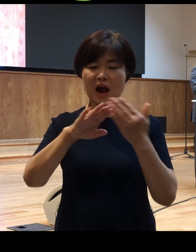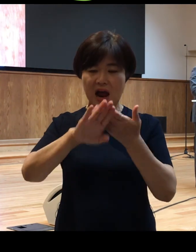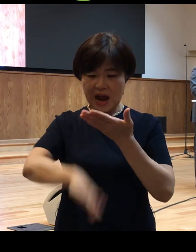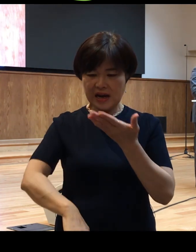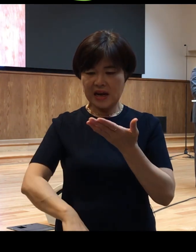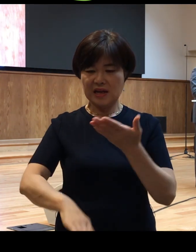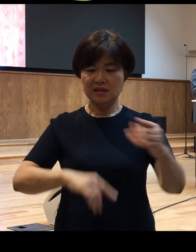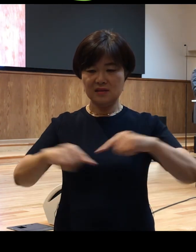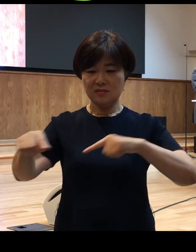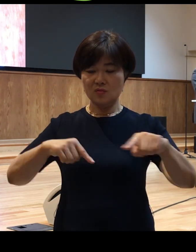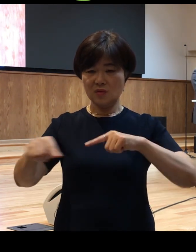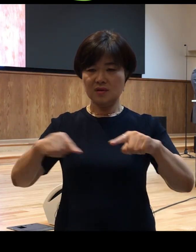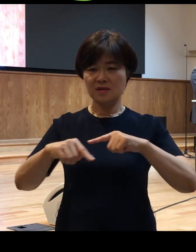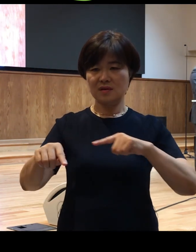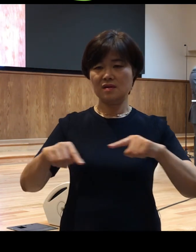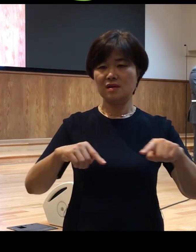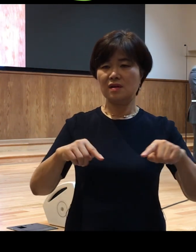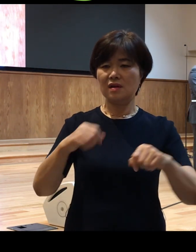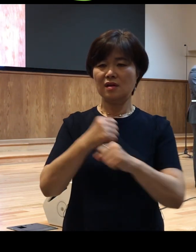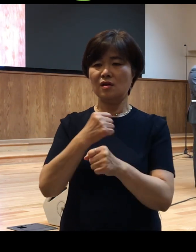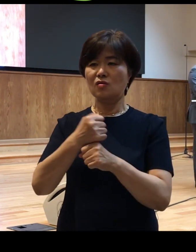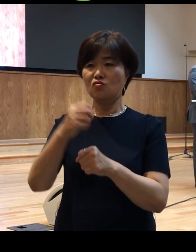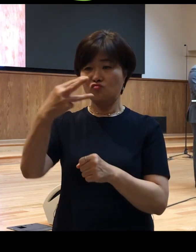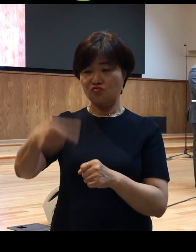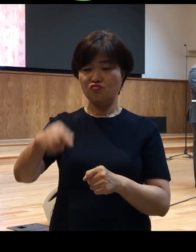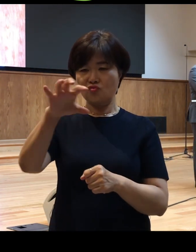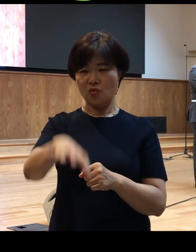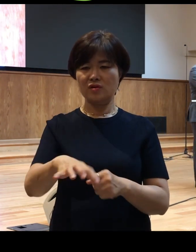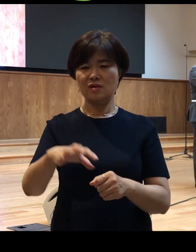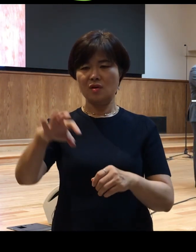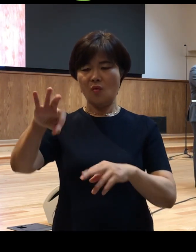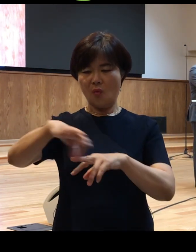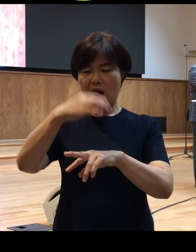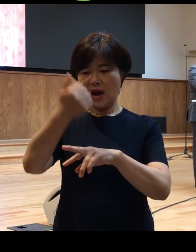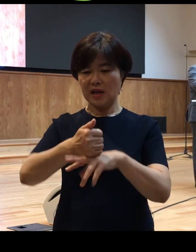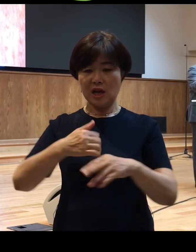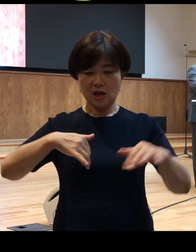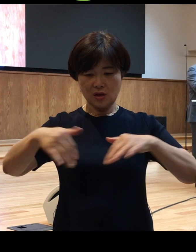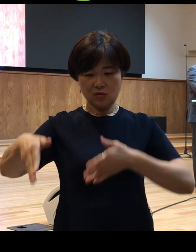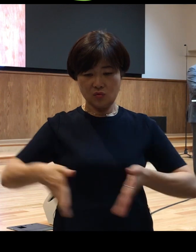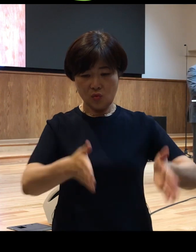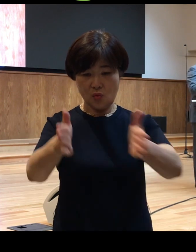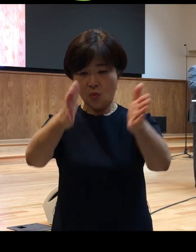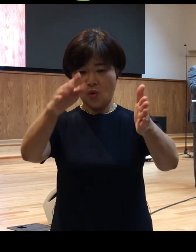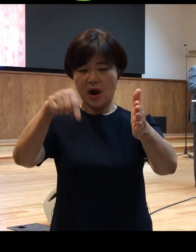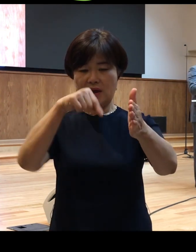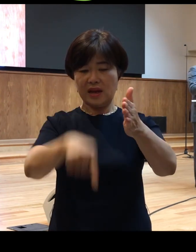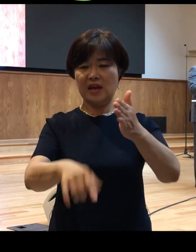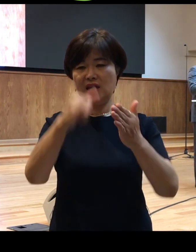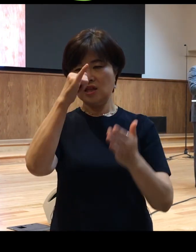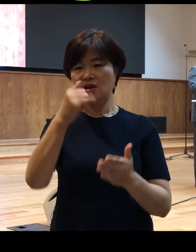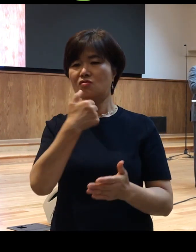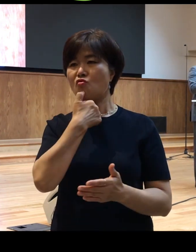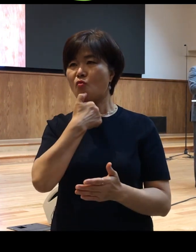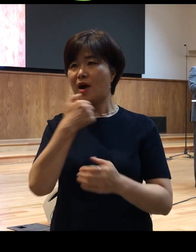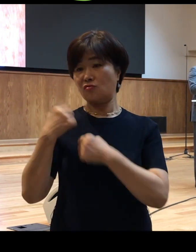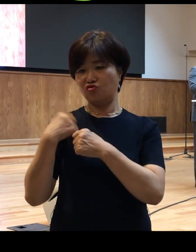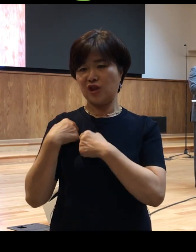아니었지만 이 루스드라라고 하는 곳은요 황제의 도로 선상에 있는 로마 군대가 주둔하던 그런